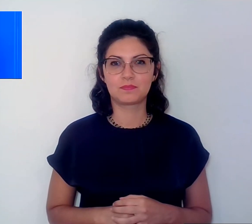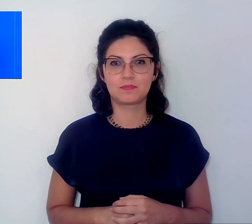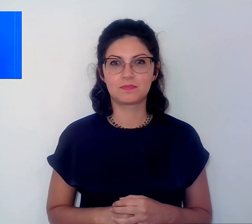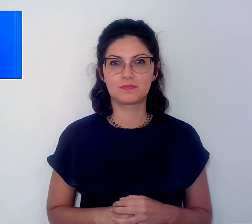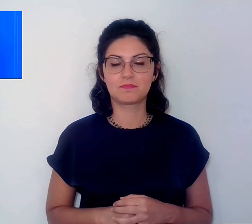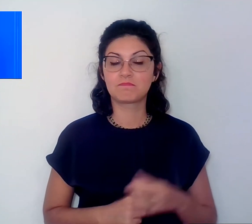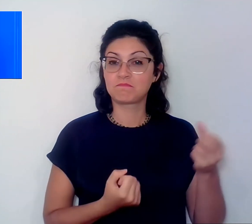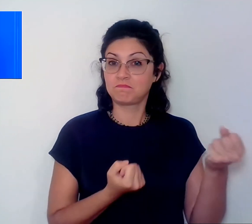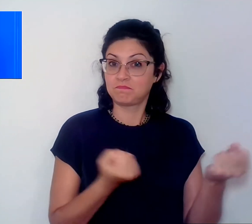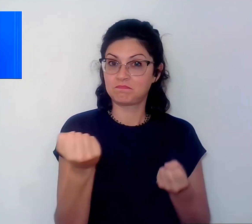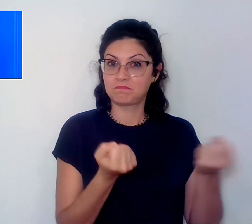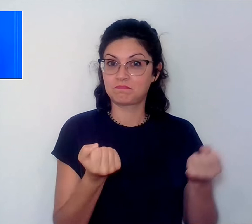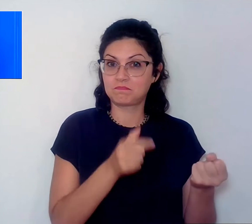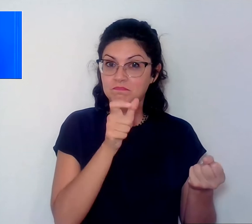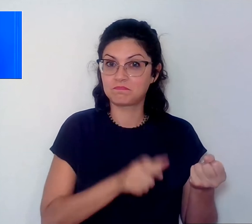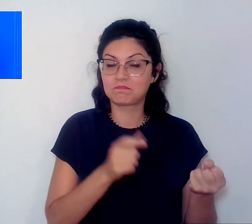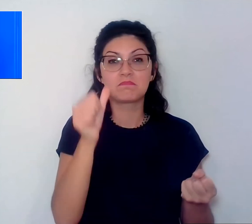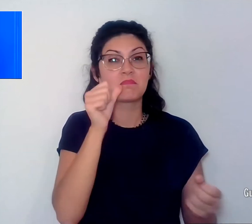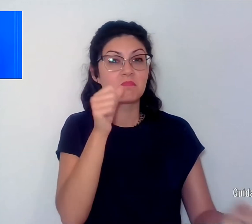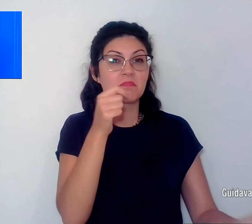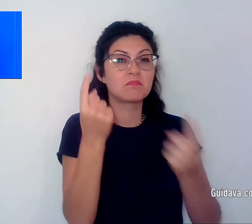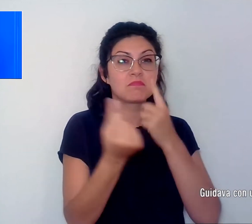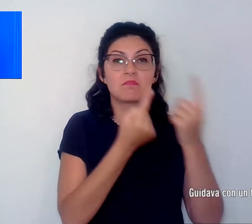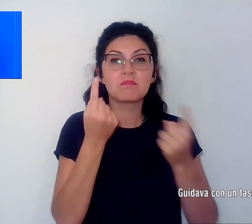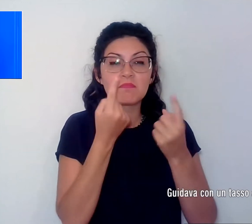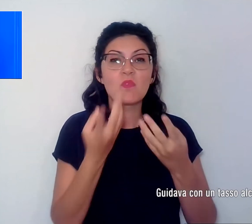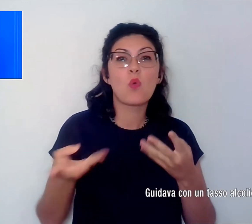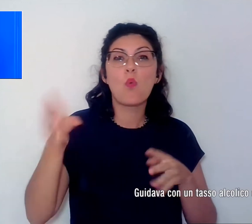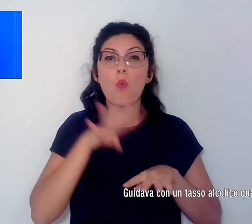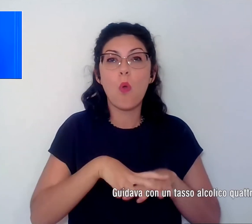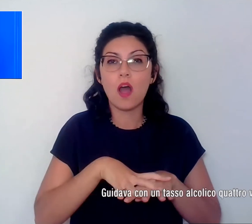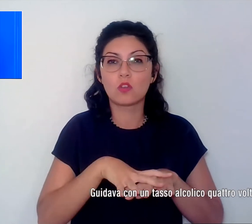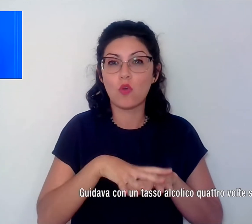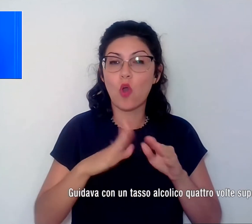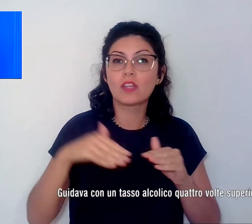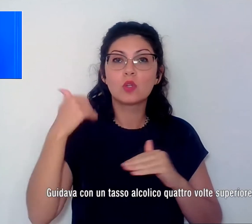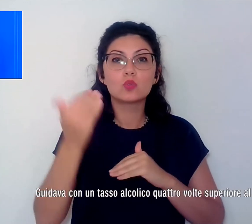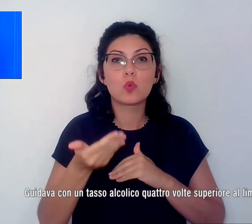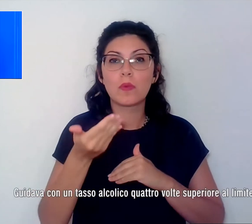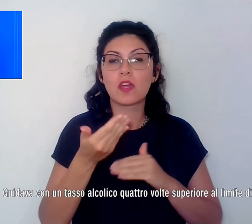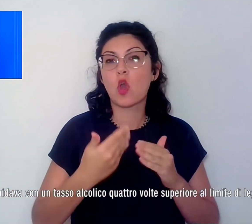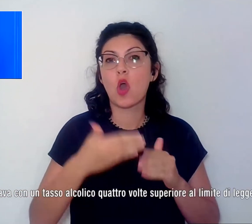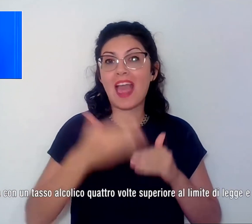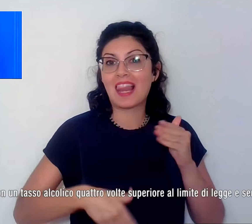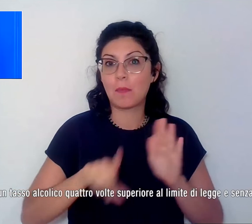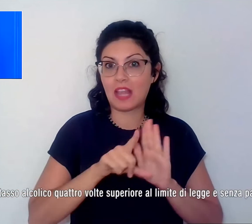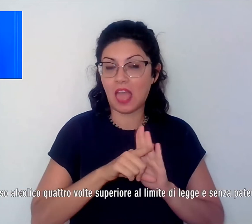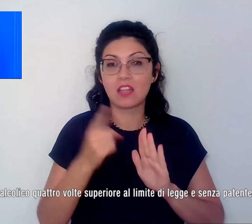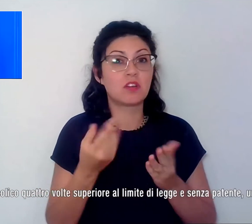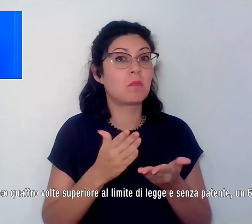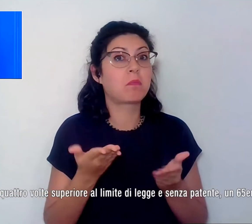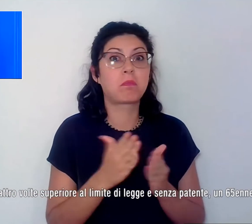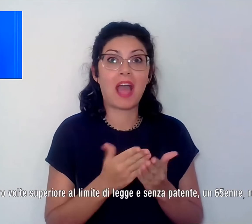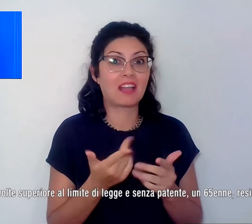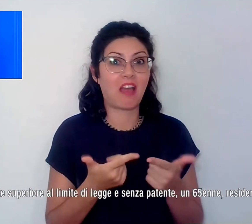Guidava con un tasto alcolico quattro volte superiore al limite di legge e senza patente. Un 65enne residente a